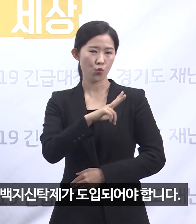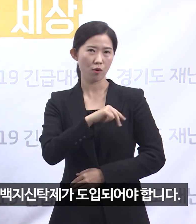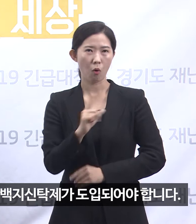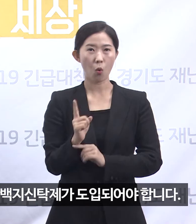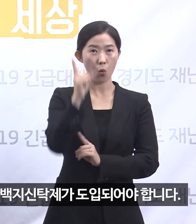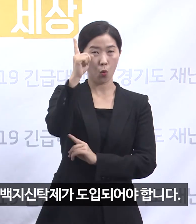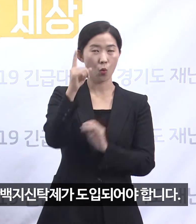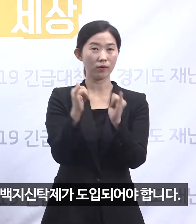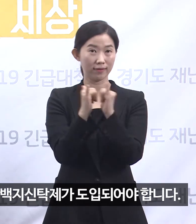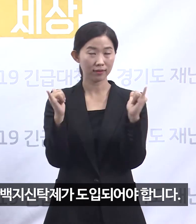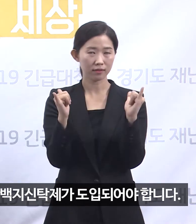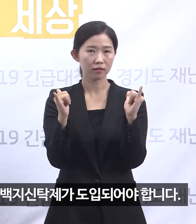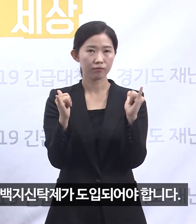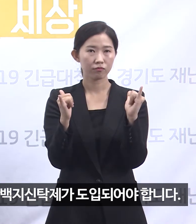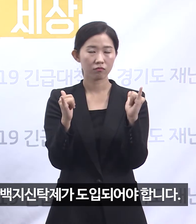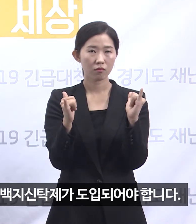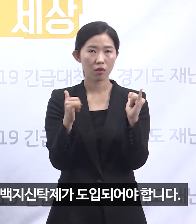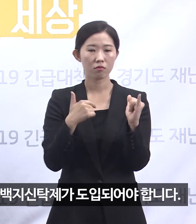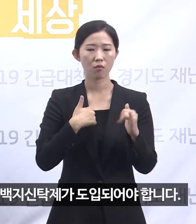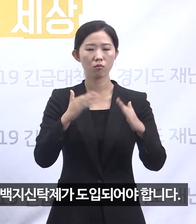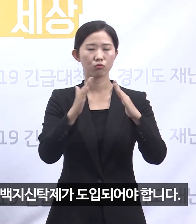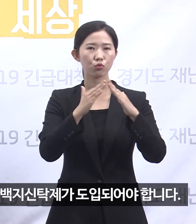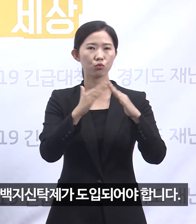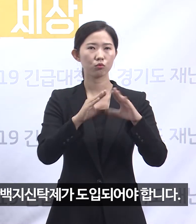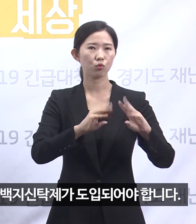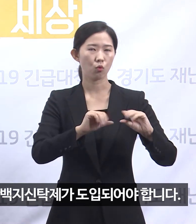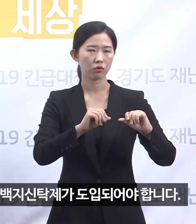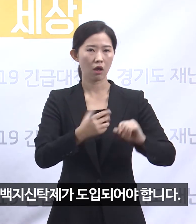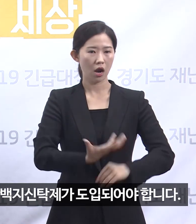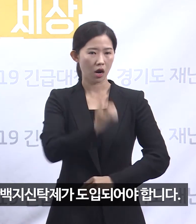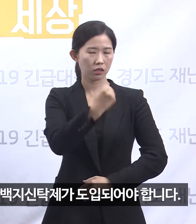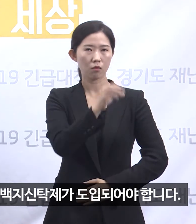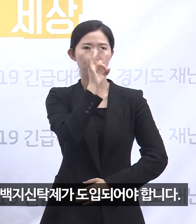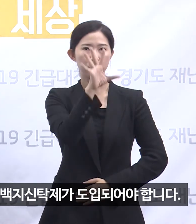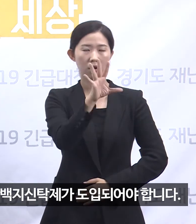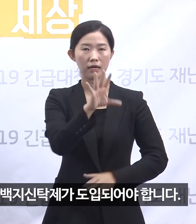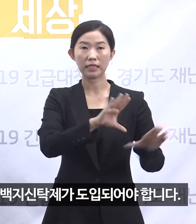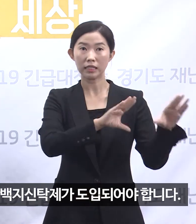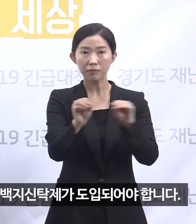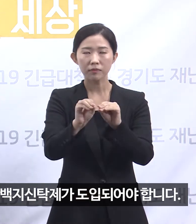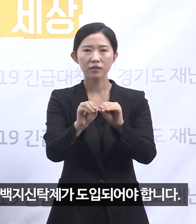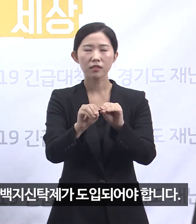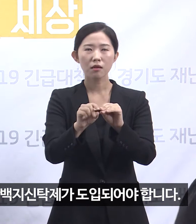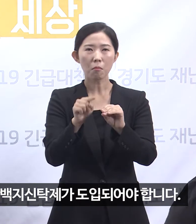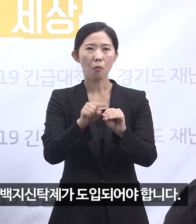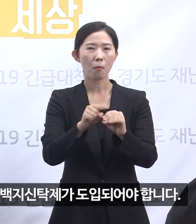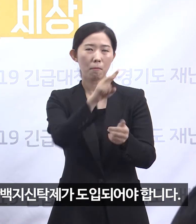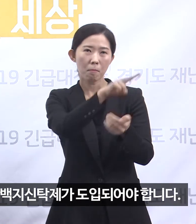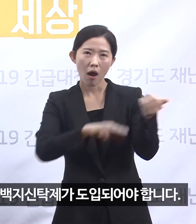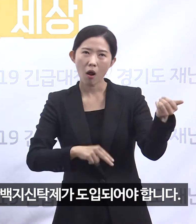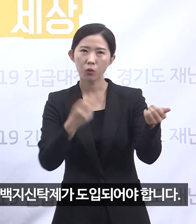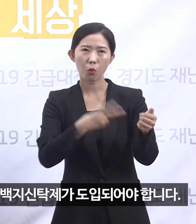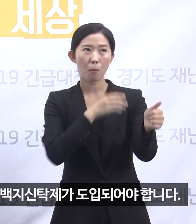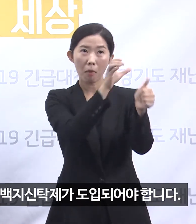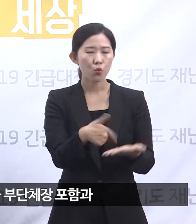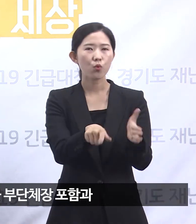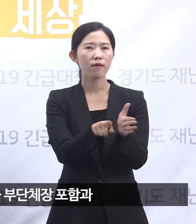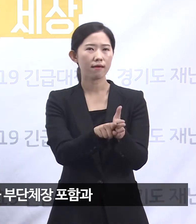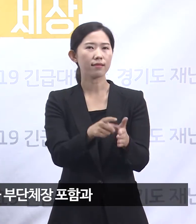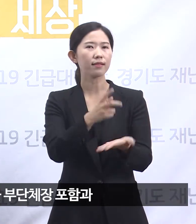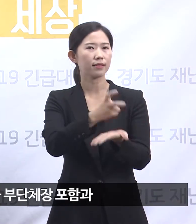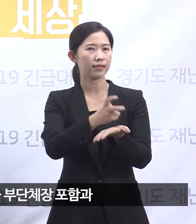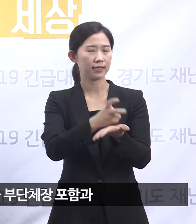일체 부동산을 보유하지 못하게 하는 부동산백지신탁제가 도입되어야 합니다.